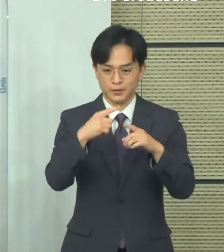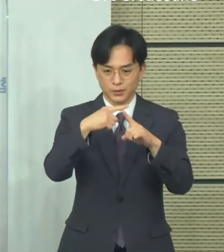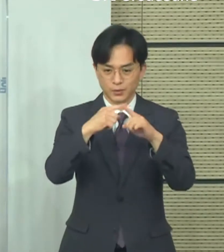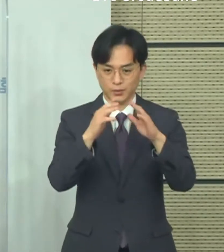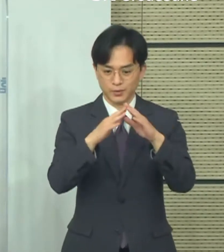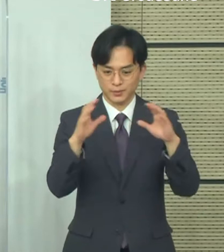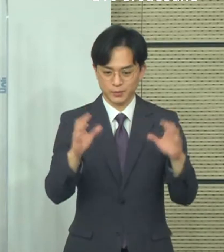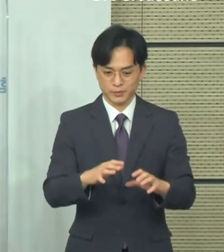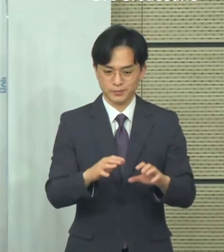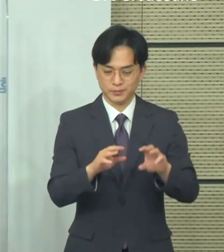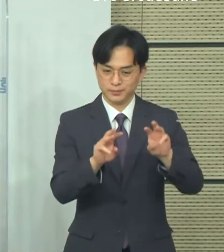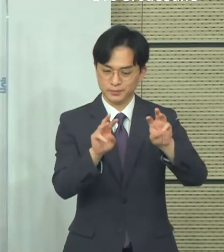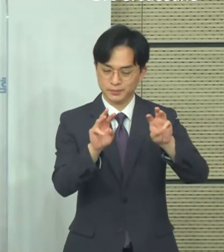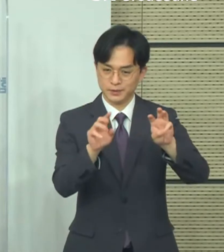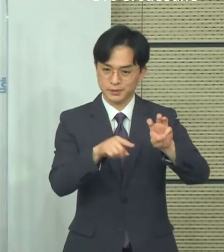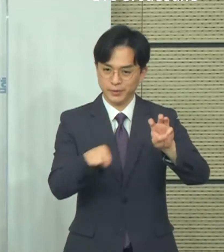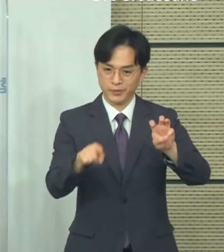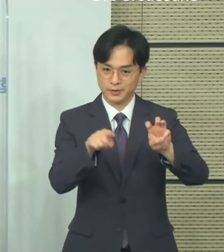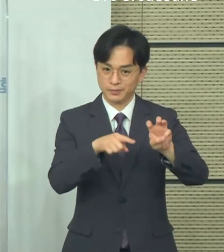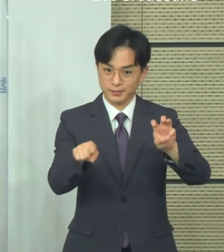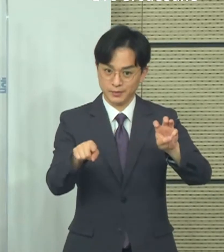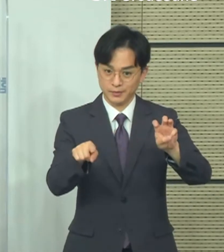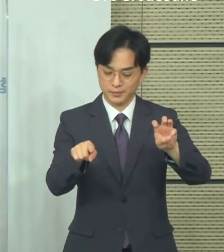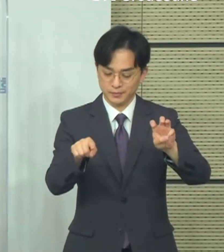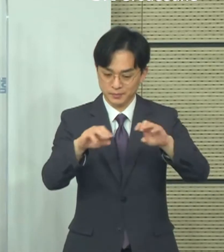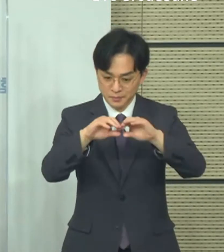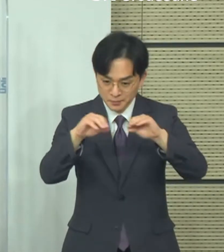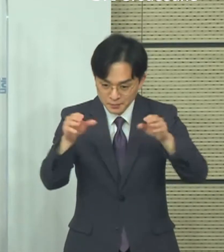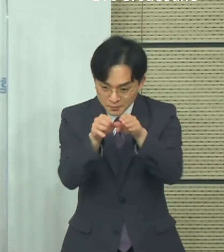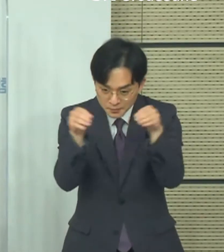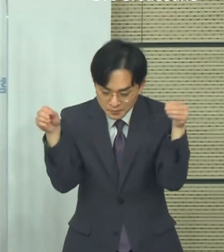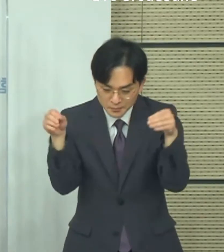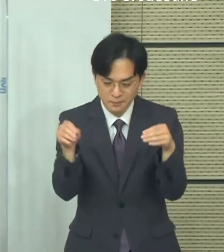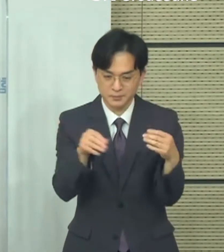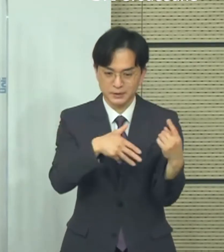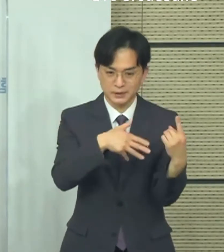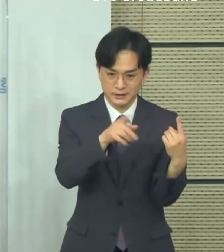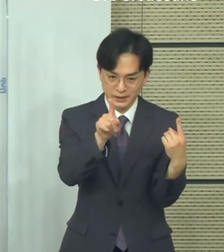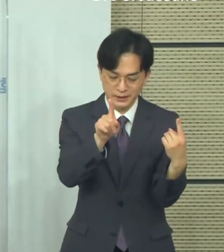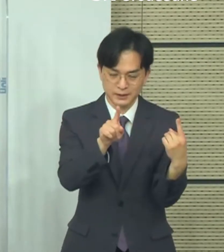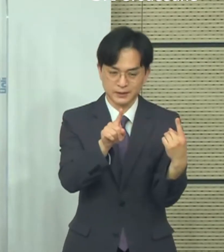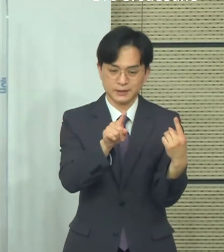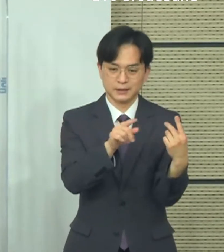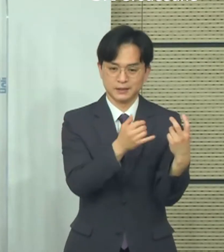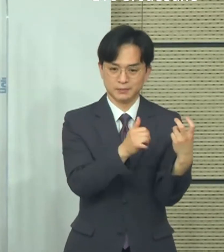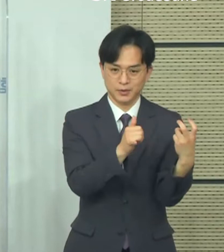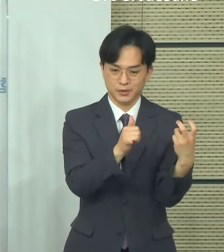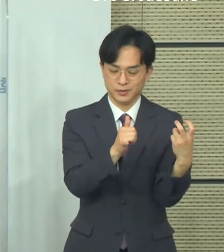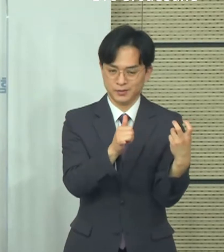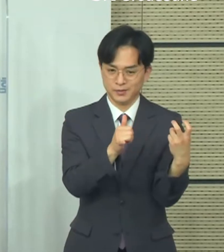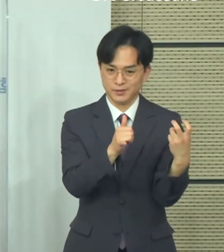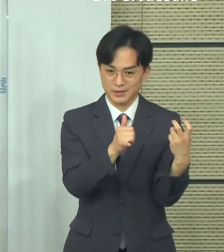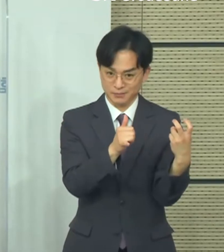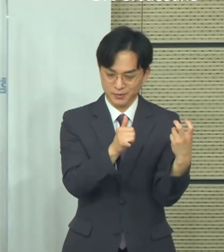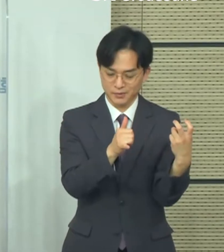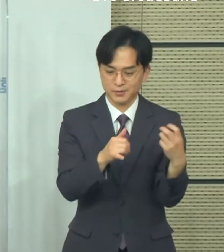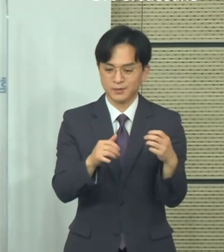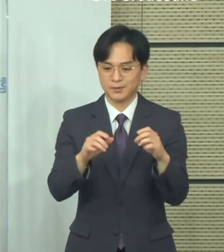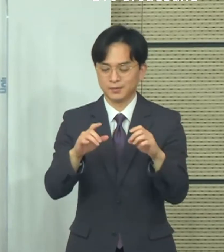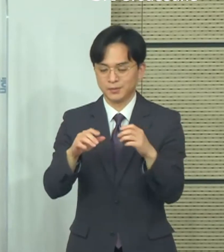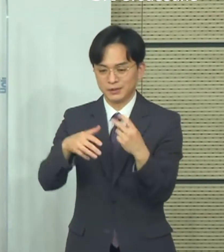1차 접종자가 20명, 2차 접종 완료자가 10명이라 그러면 30명 플러스 20, 플러스 10,